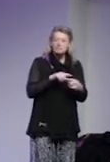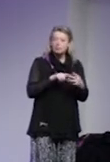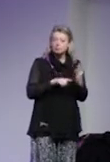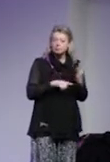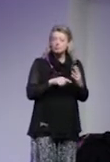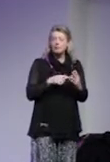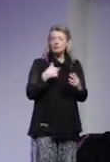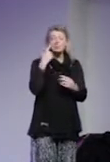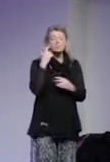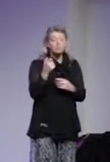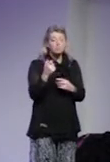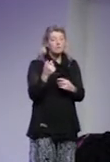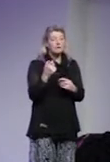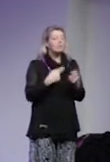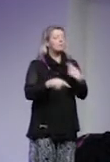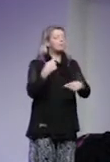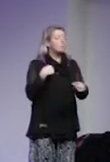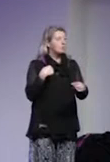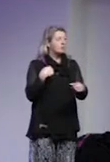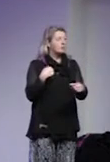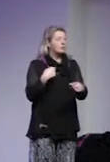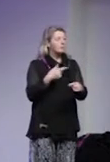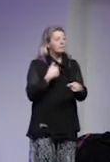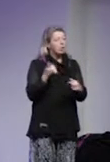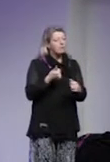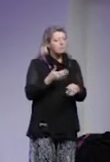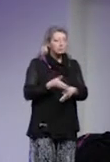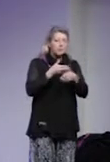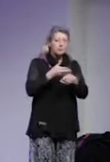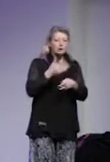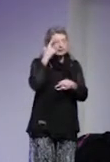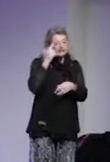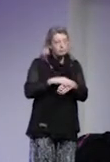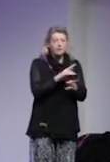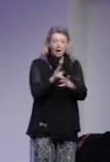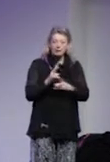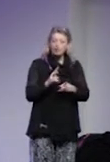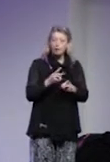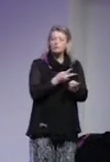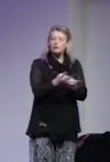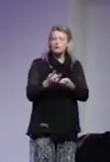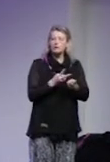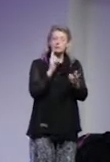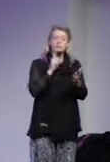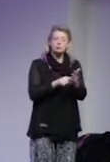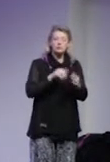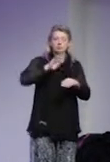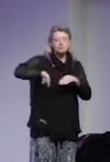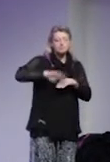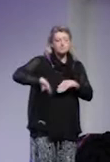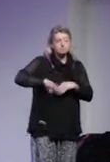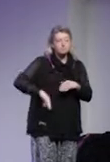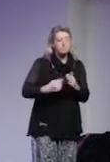Och vi tror att det är precis tvärtom, att vi behöver bygga till lite demokrati för att undanröja